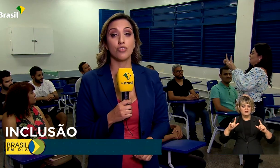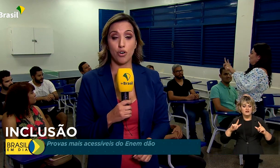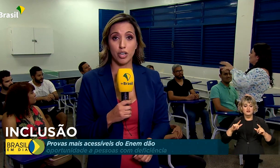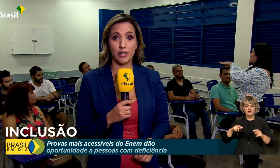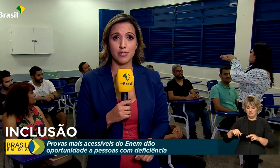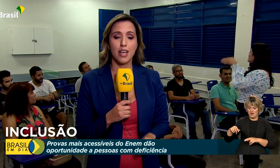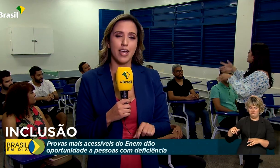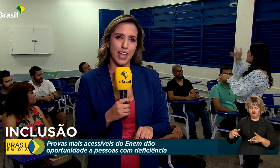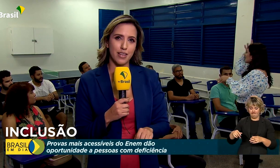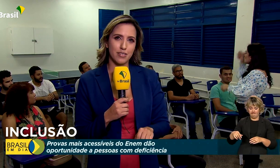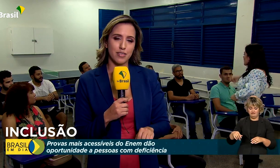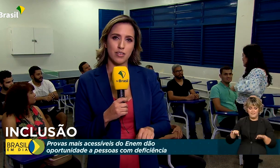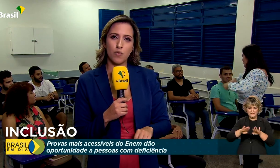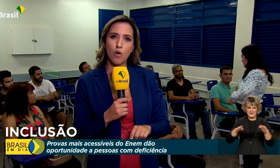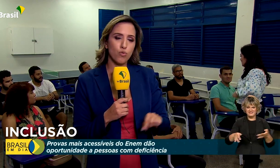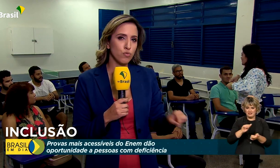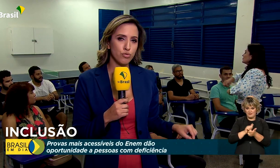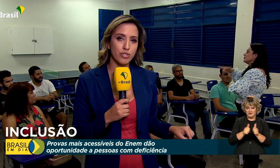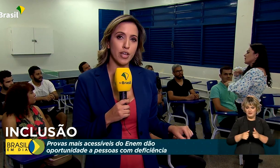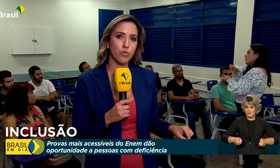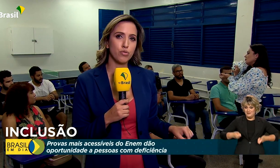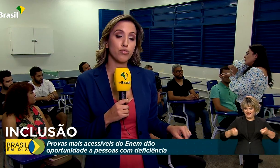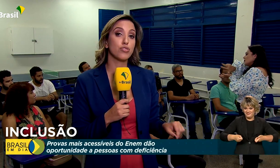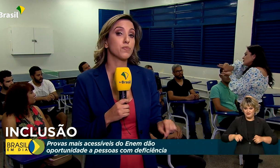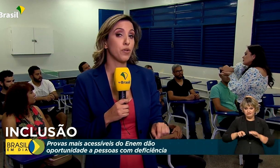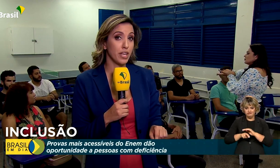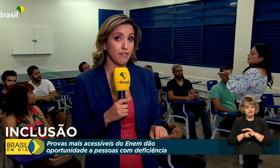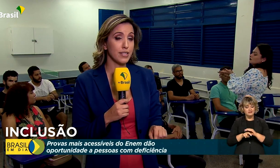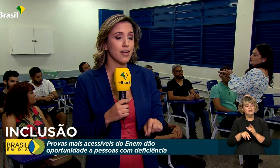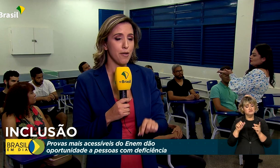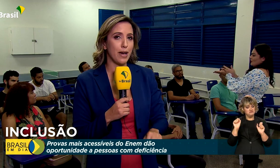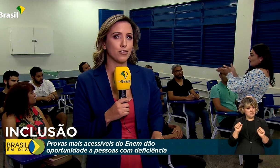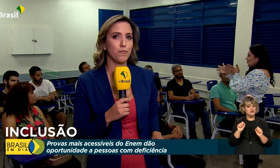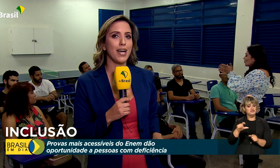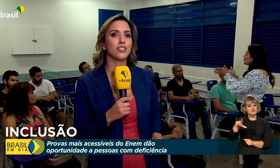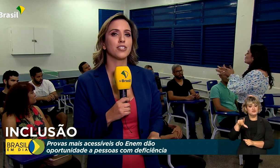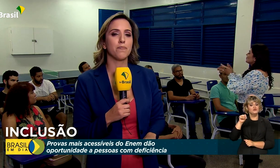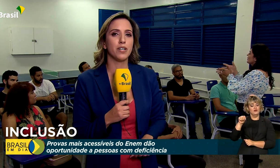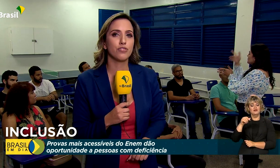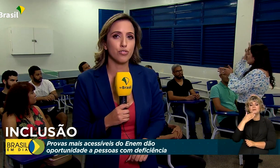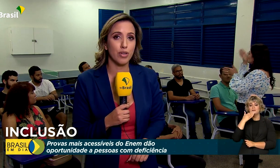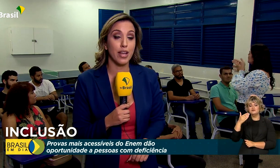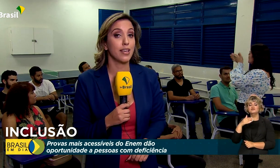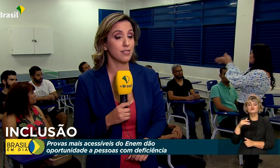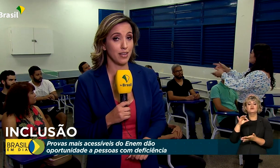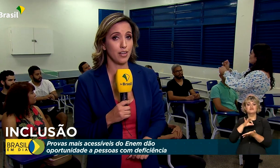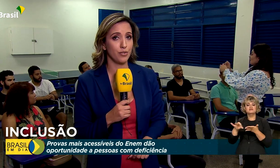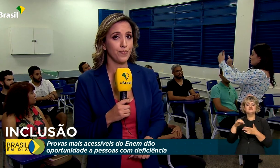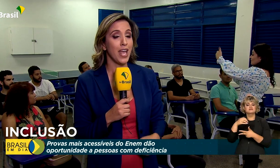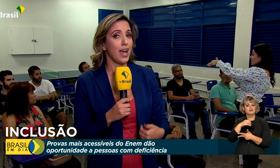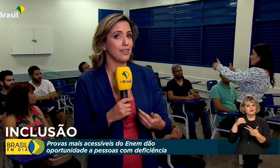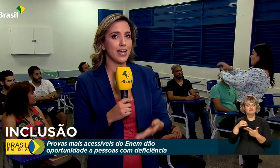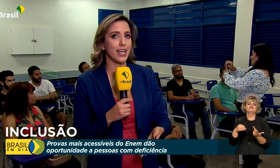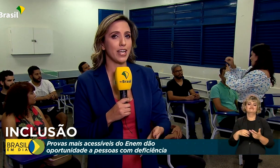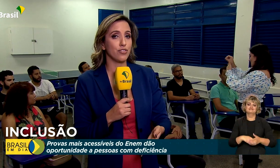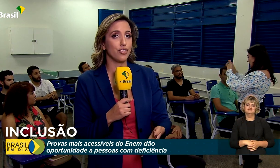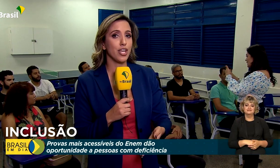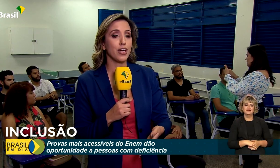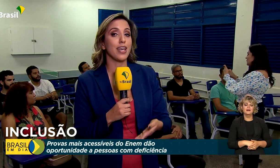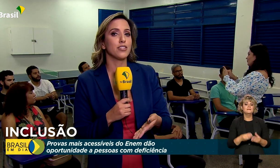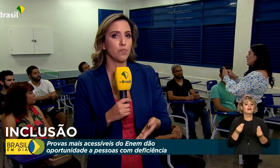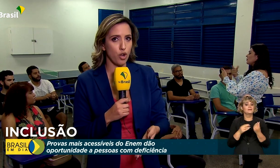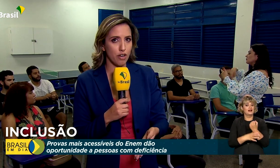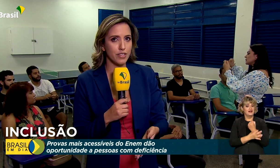cadeira de rodas. Esses são alguns dos recursos disponíveis para os participantes do Enem este ano. A ideia é